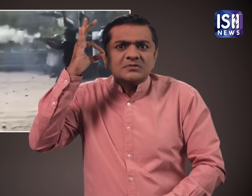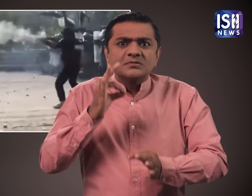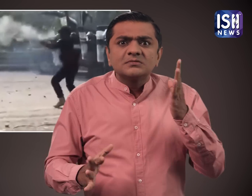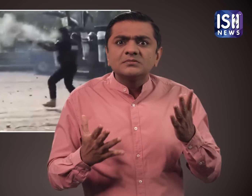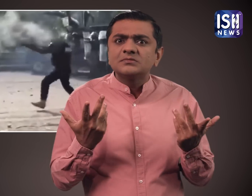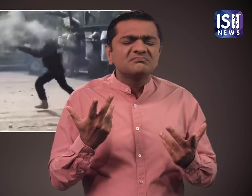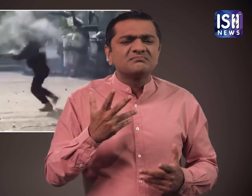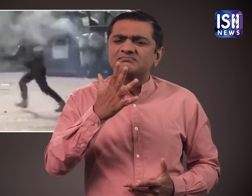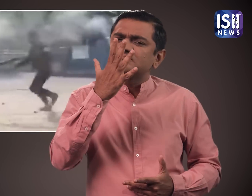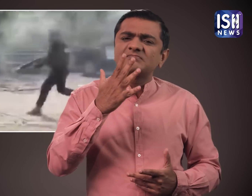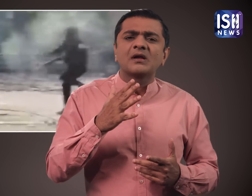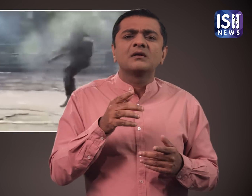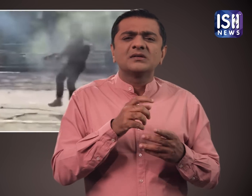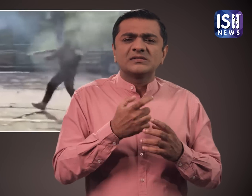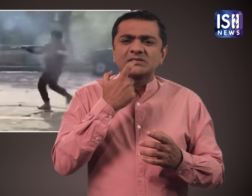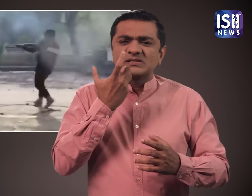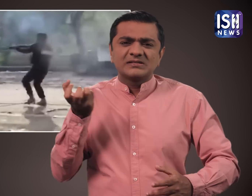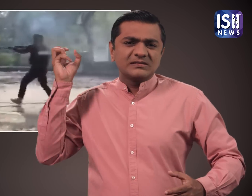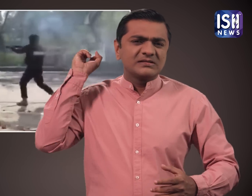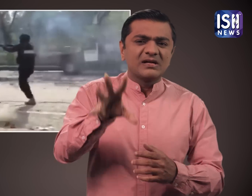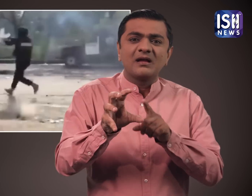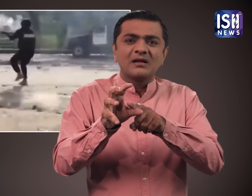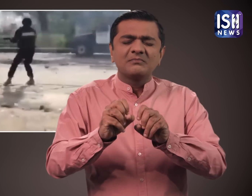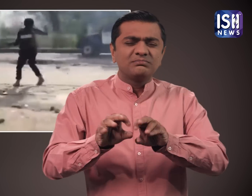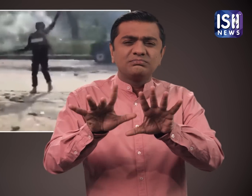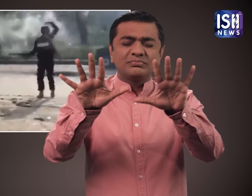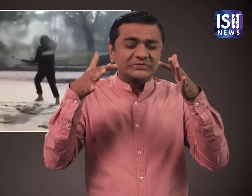ये दो दिन तक चला और खान ने बाहर आने से इंकार कर दिया